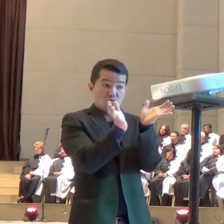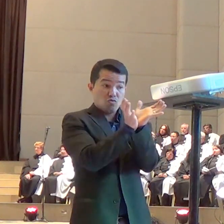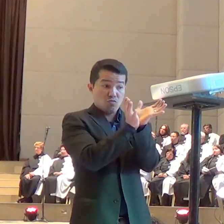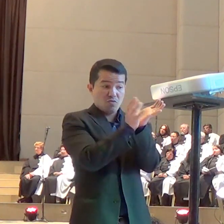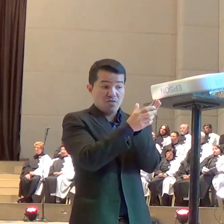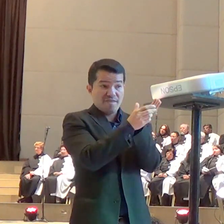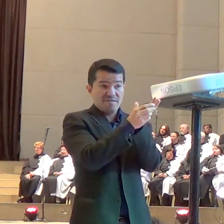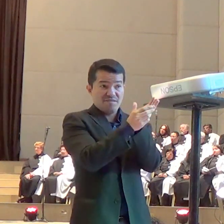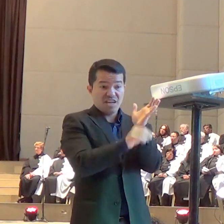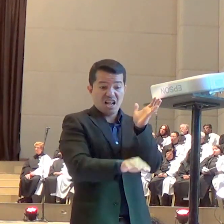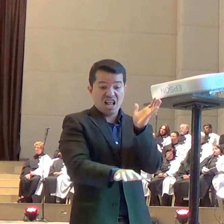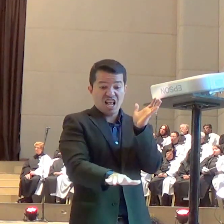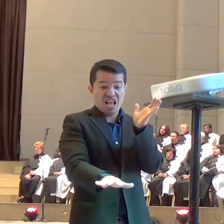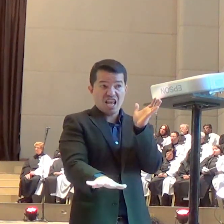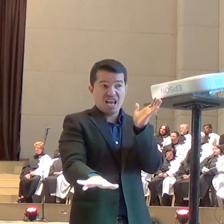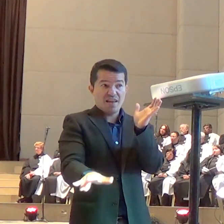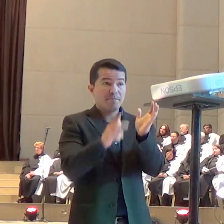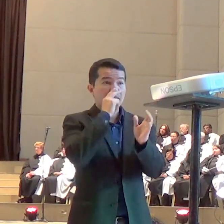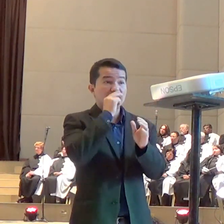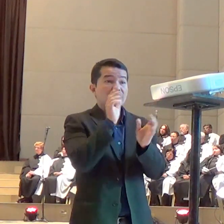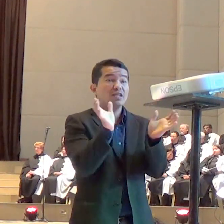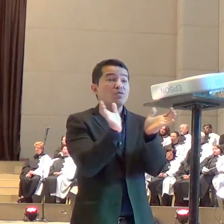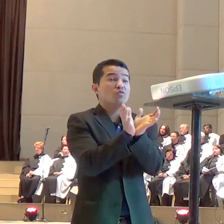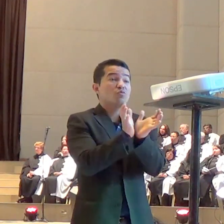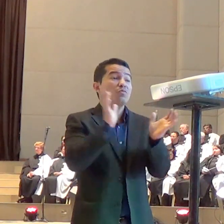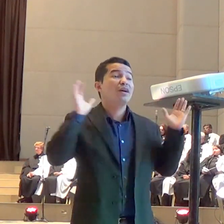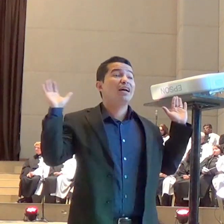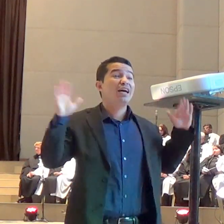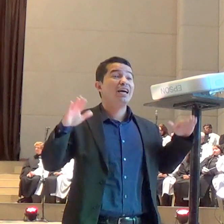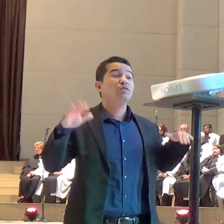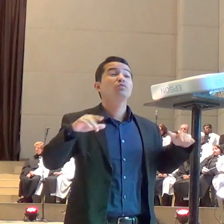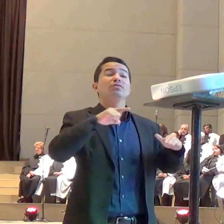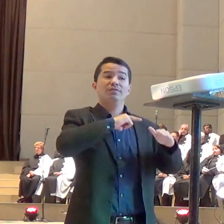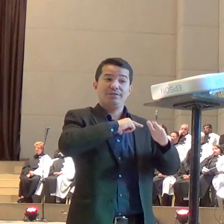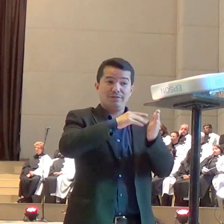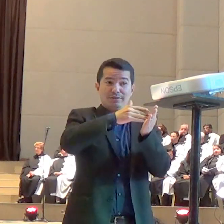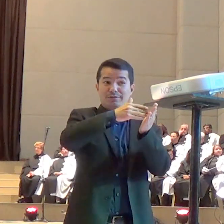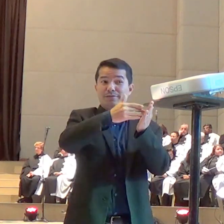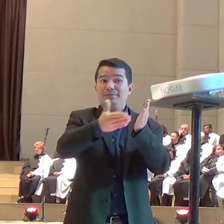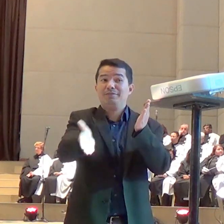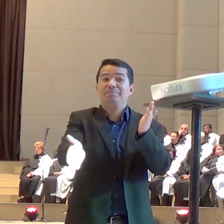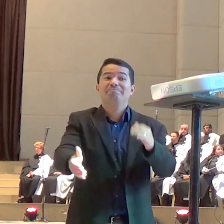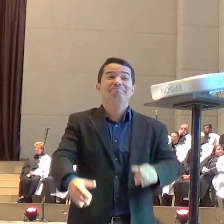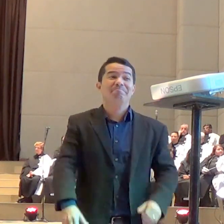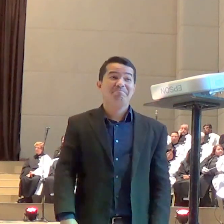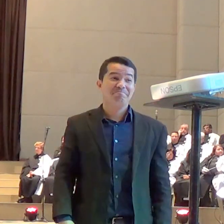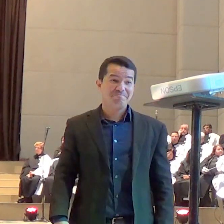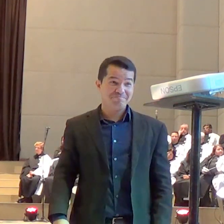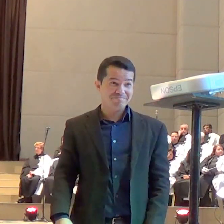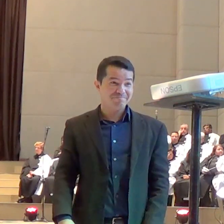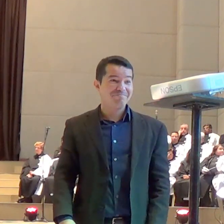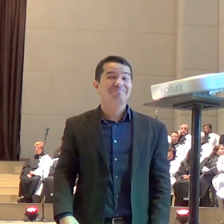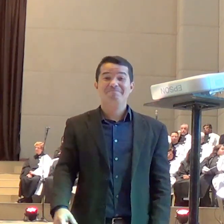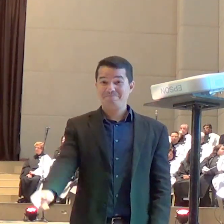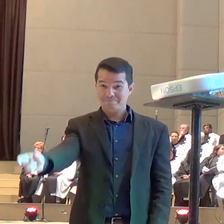caíram. E através da liderança de Lúcifer, que é Satanás,